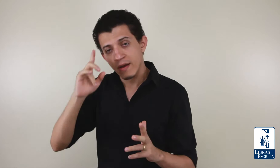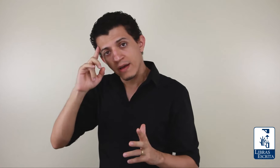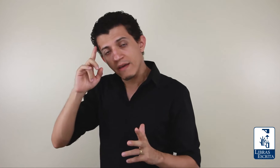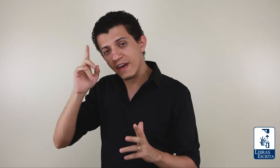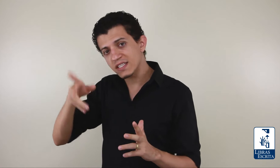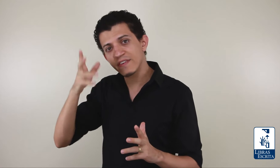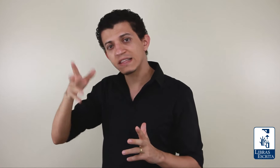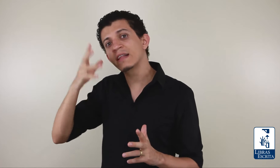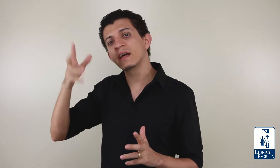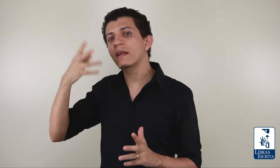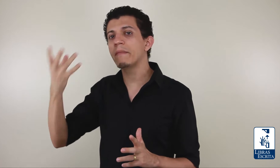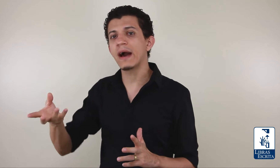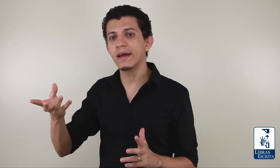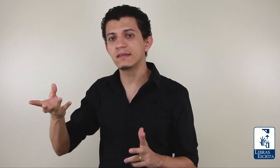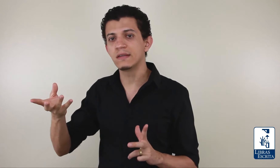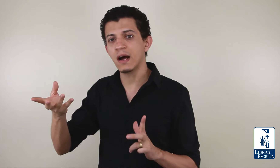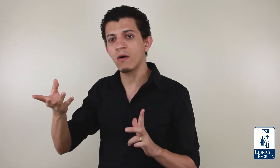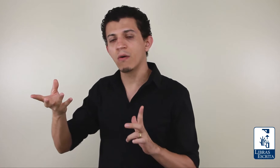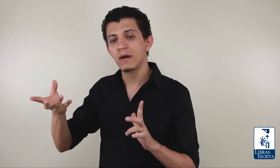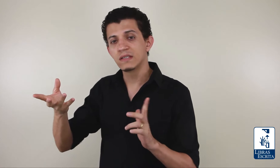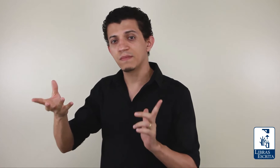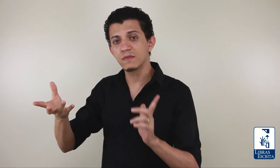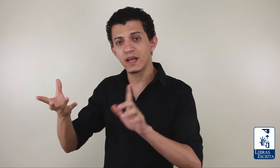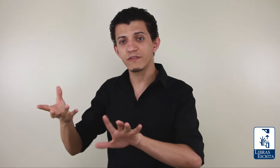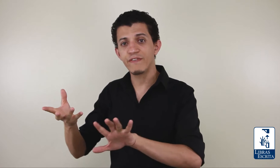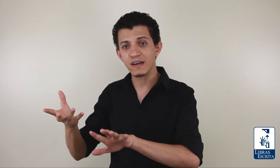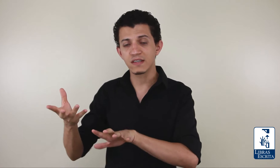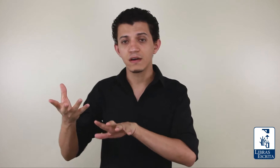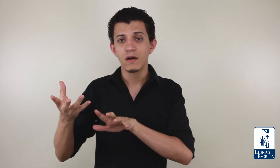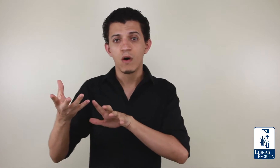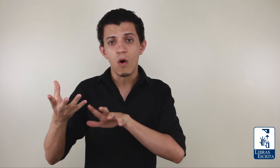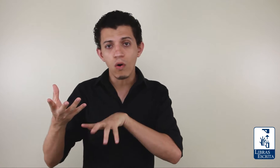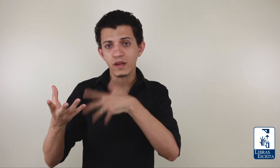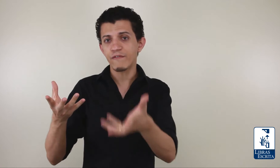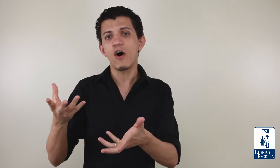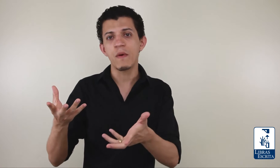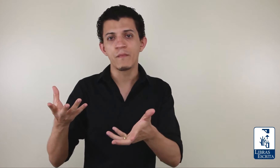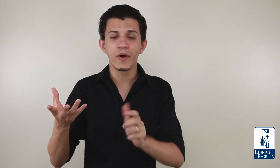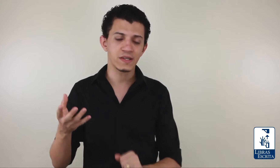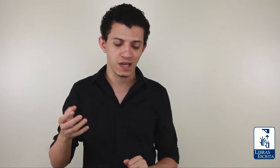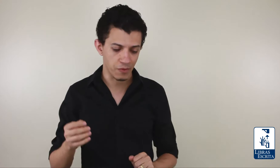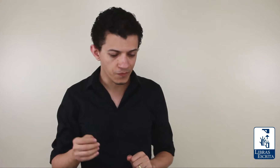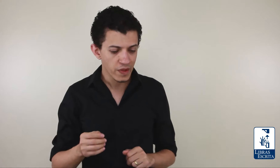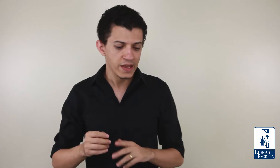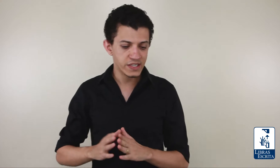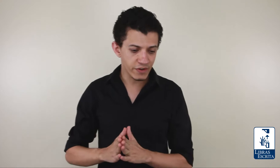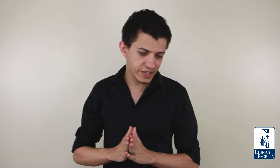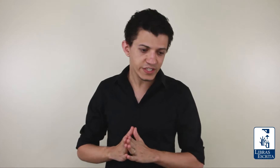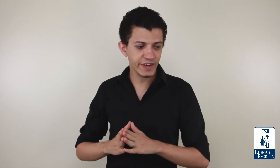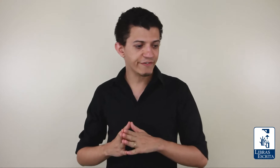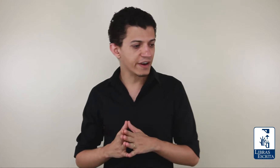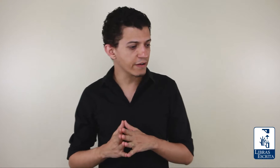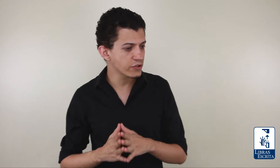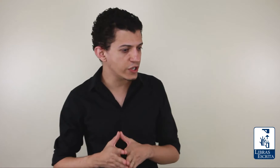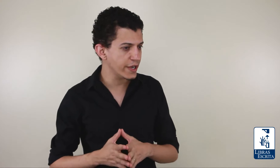em vez de você ficar tentando lembrar aquele sinal, simplesmente faça outra forma. Por exemplo, se você estiver falando de,